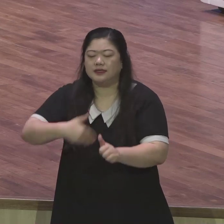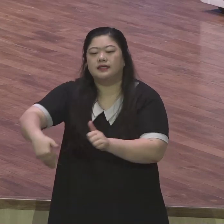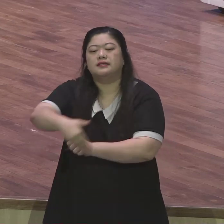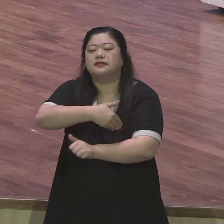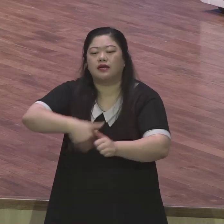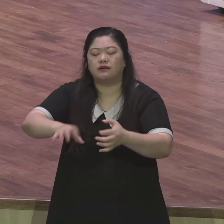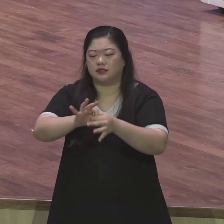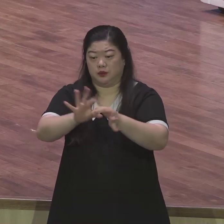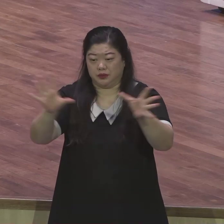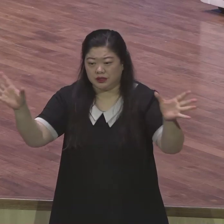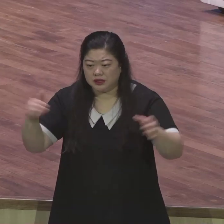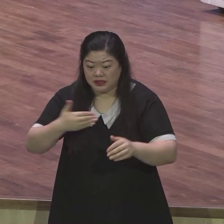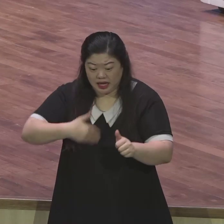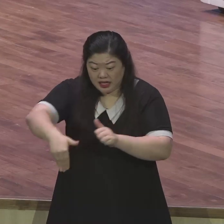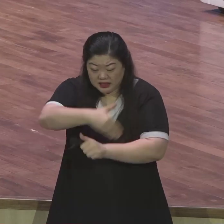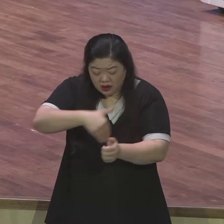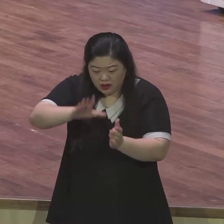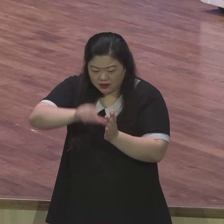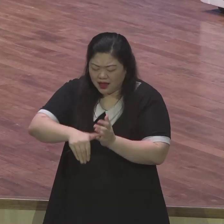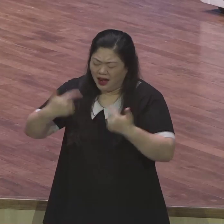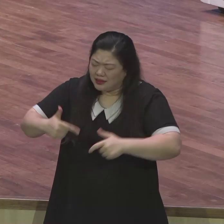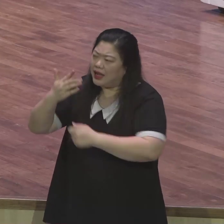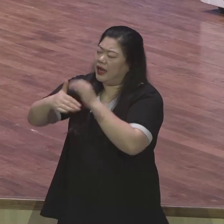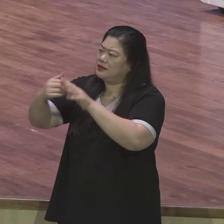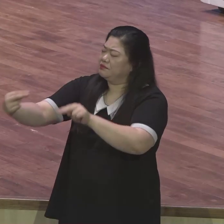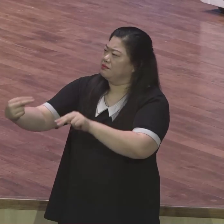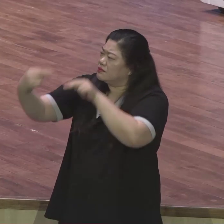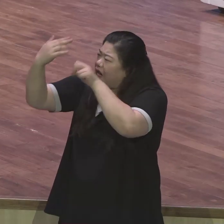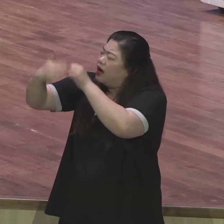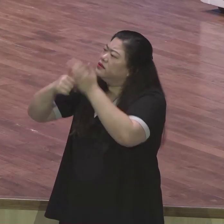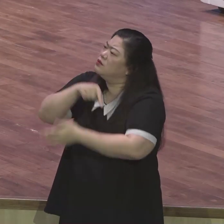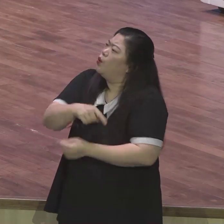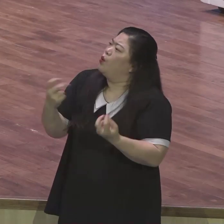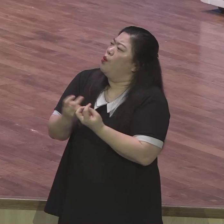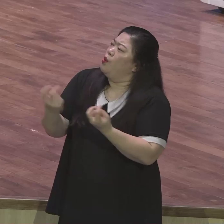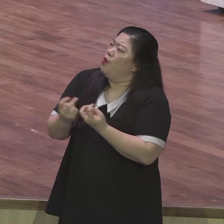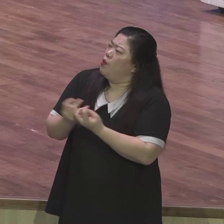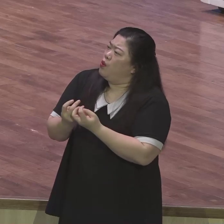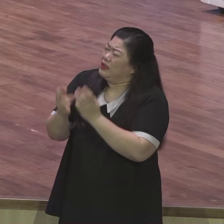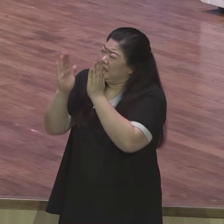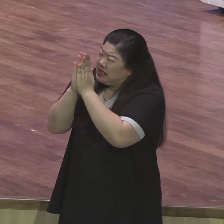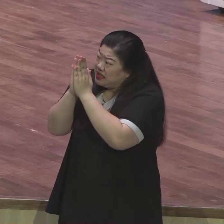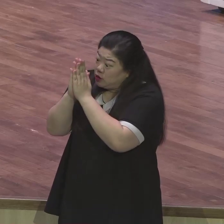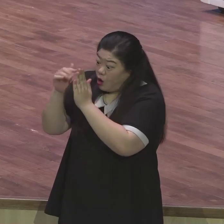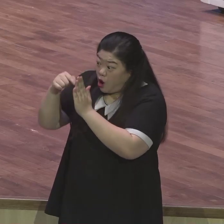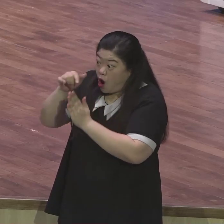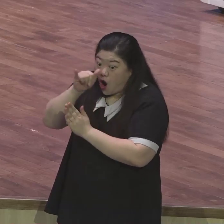하나님이 언약 성취를 위해 홍해를 갈리시는 그 역사를 체험하시기 때문에 홍해는 응답입니다